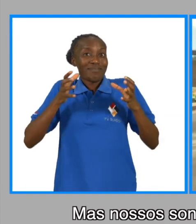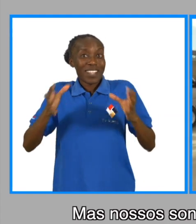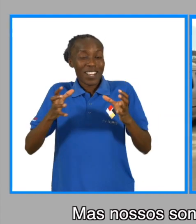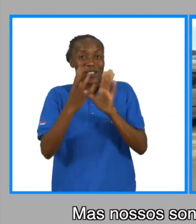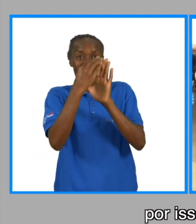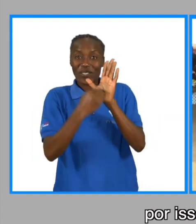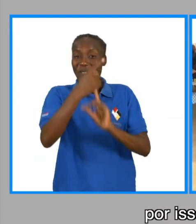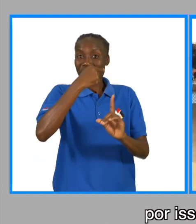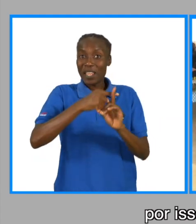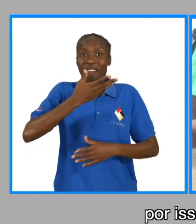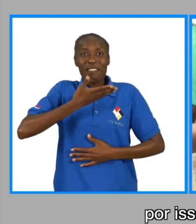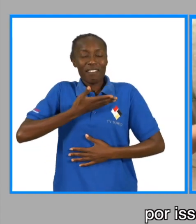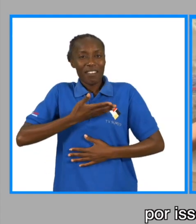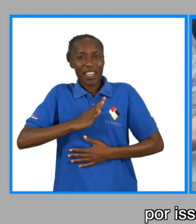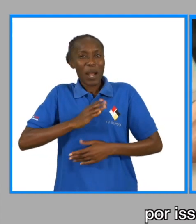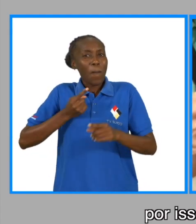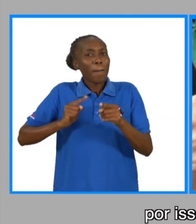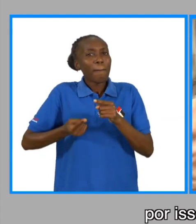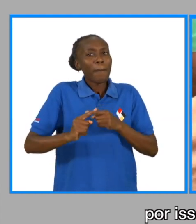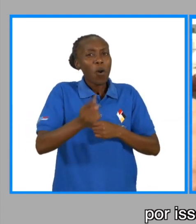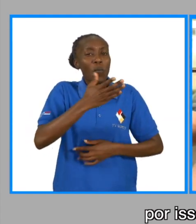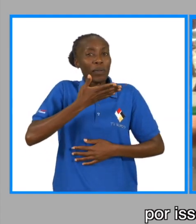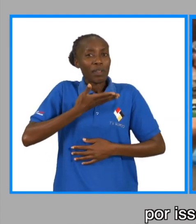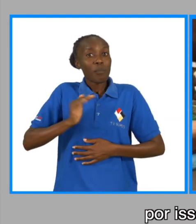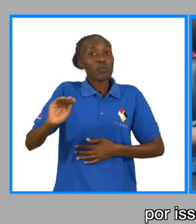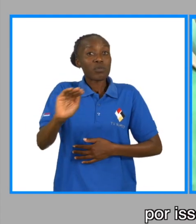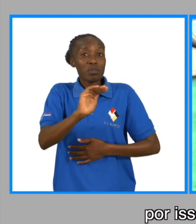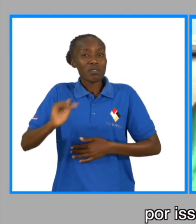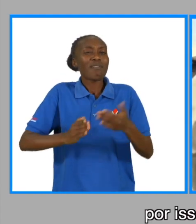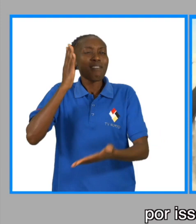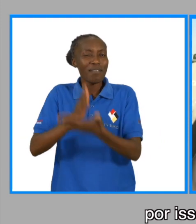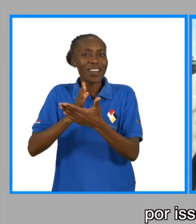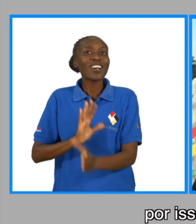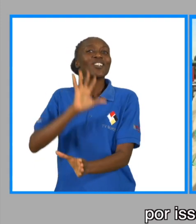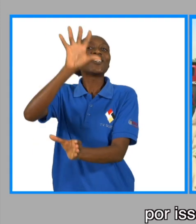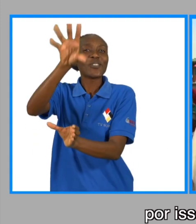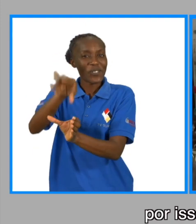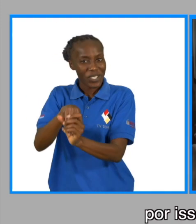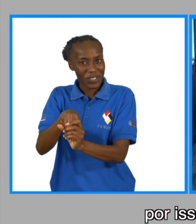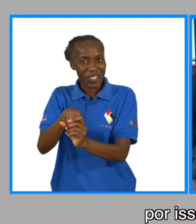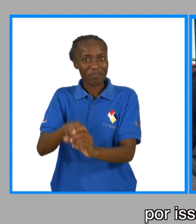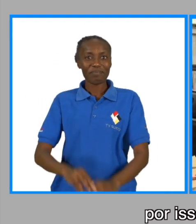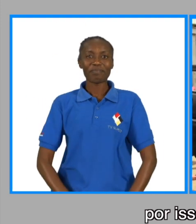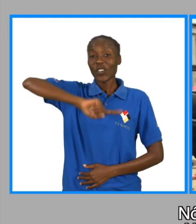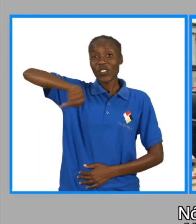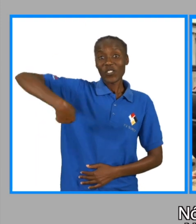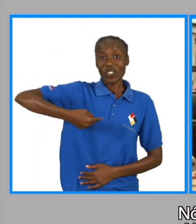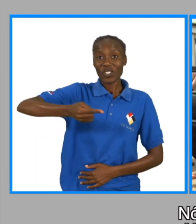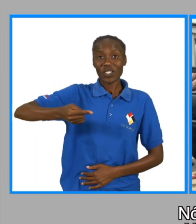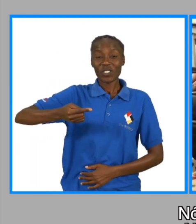conquista por isso queremos ir mais longe queremos uma sociedade verdadeiramente inclusiva nós somos a TV